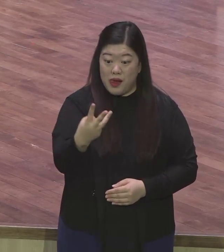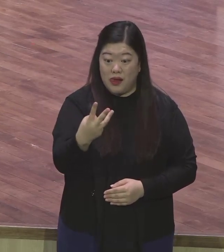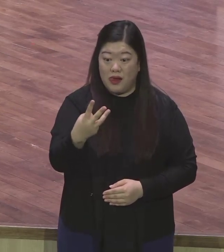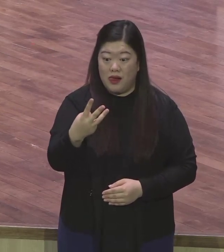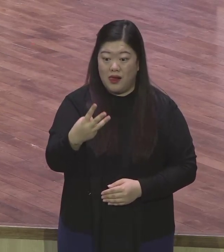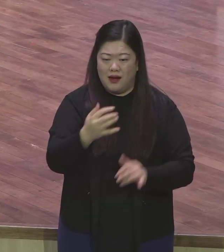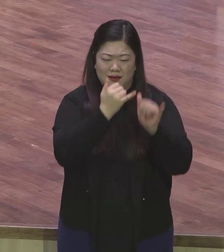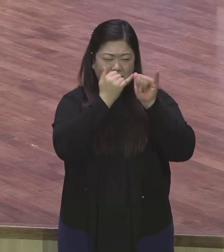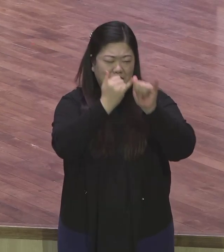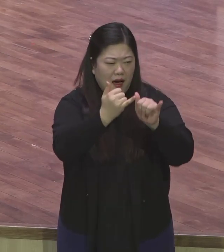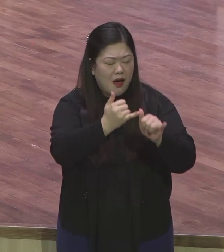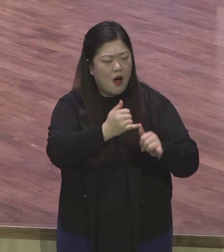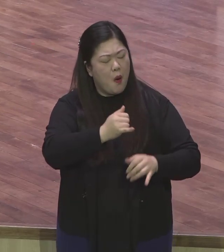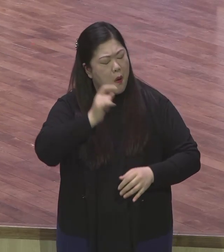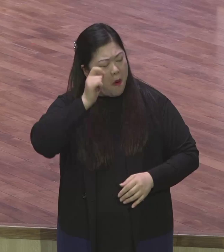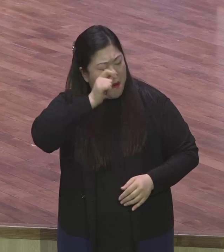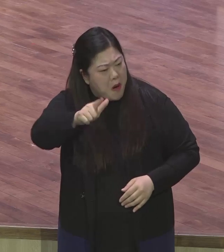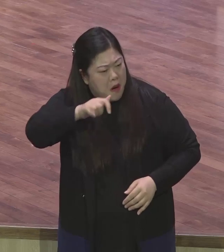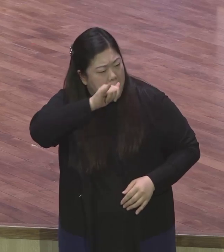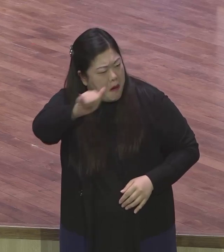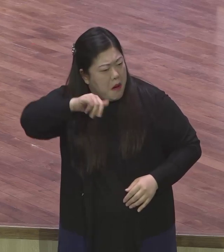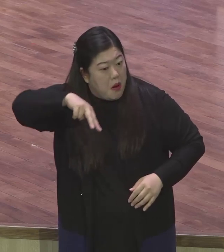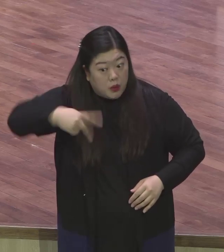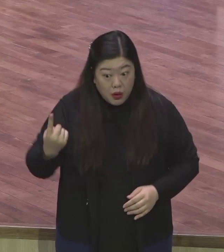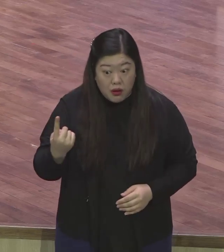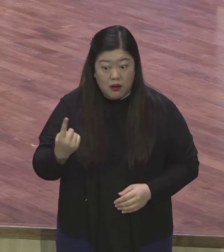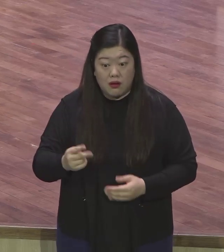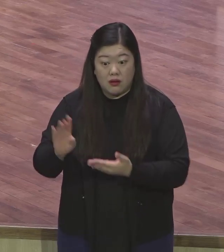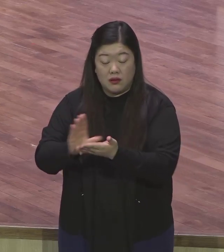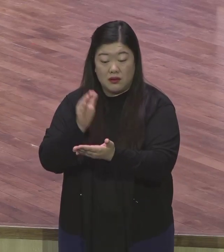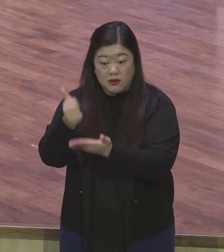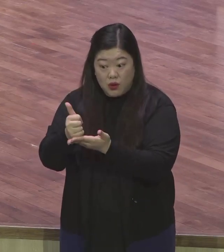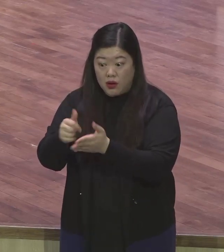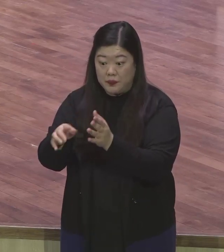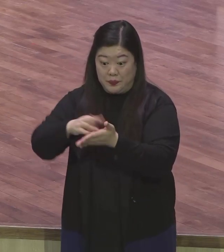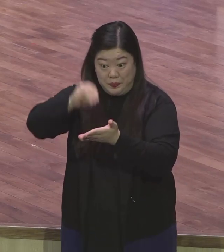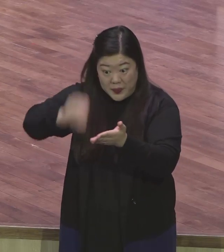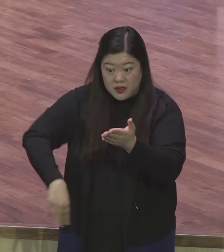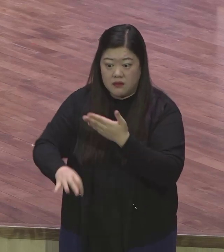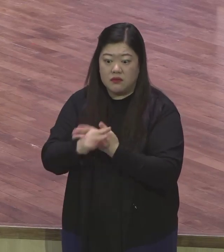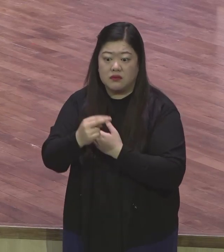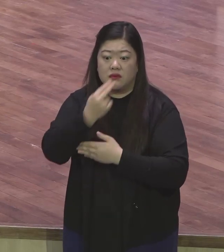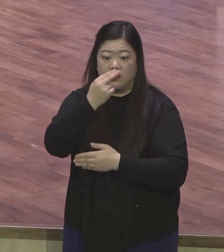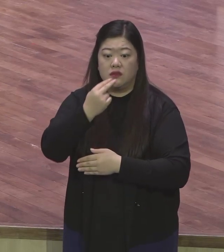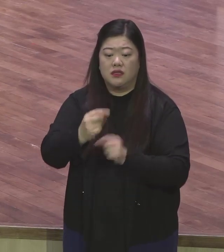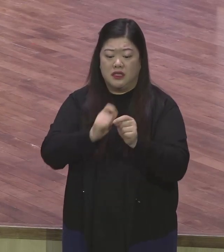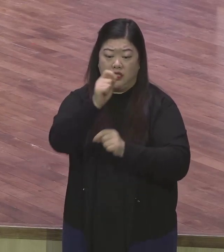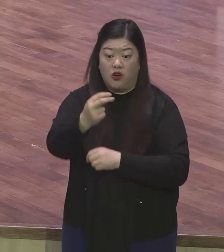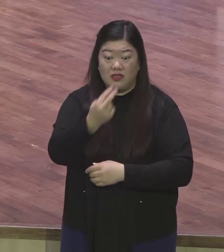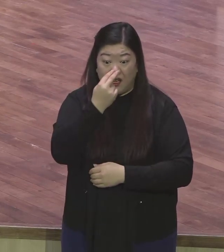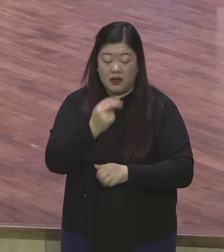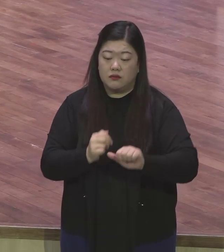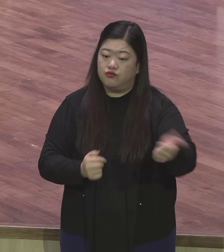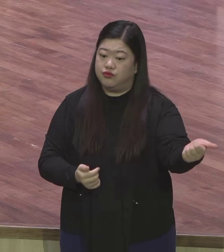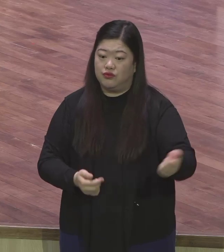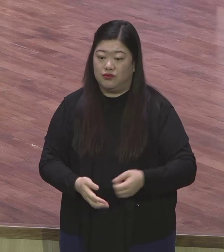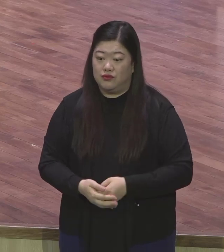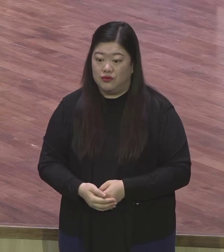사람은 생명 없어요. 그렇기 때문에 예수 그리스도에게만 영원한 생명이 영생이